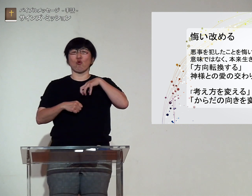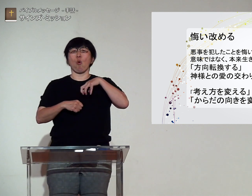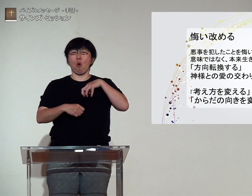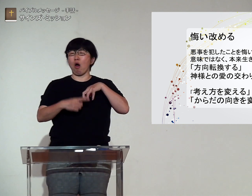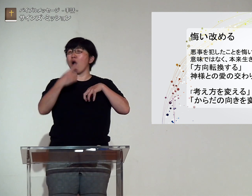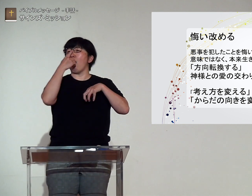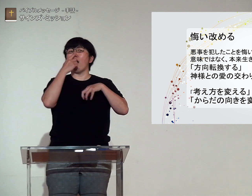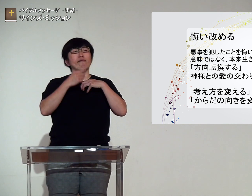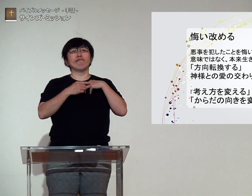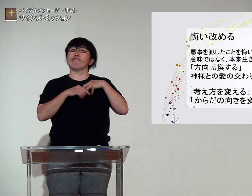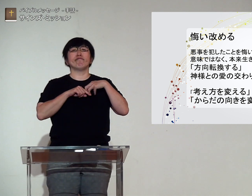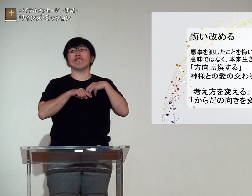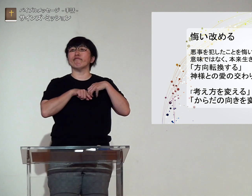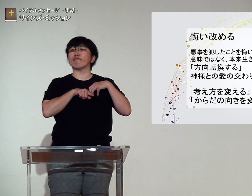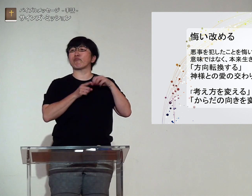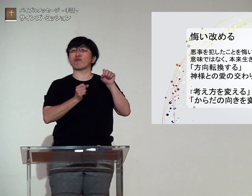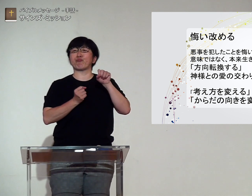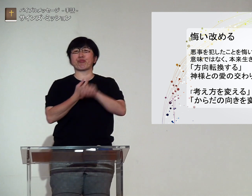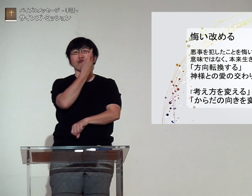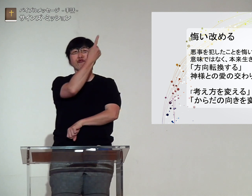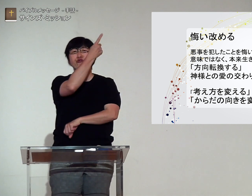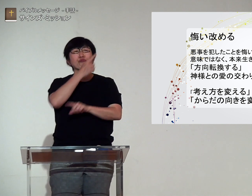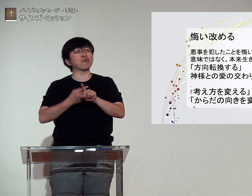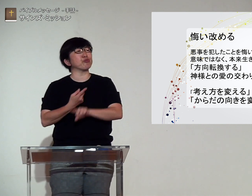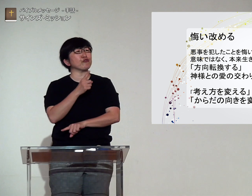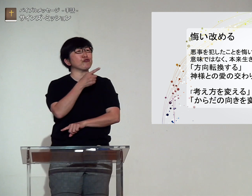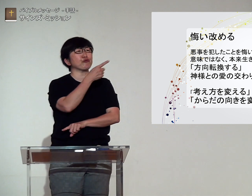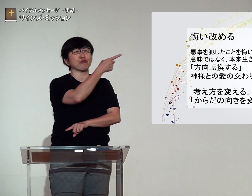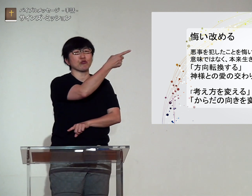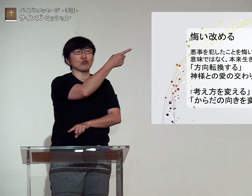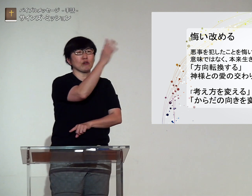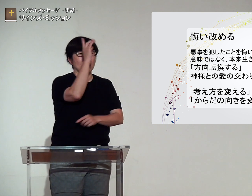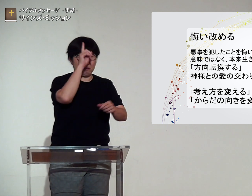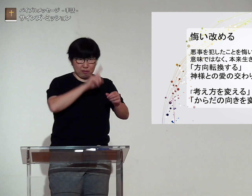元いた場所から外れてしまったため